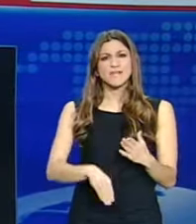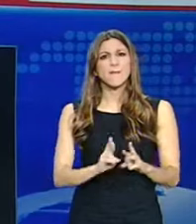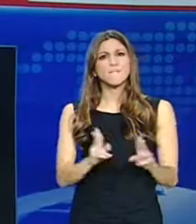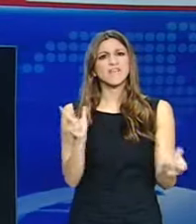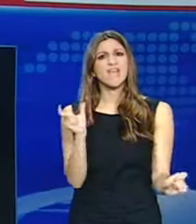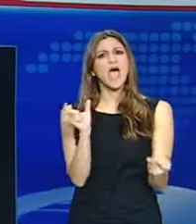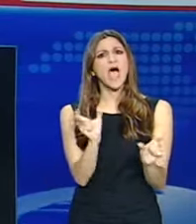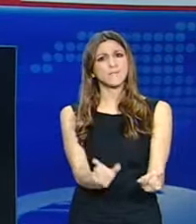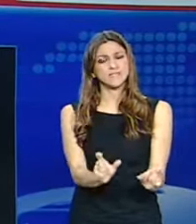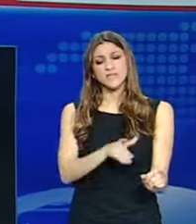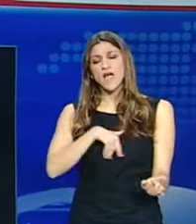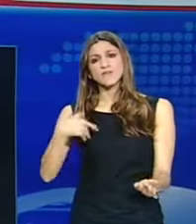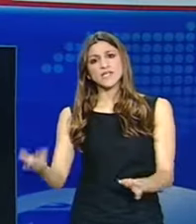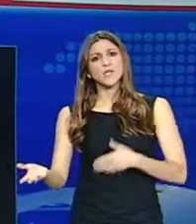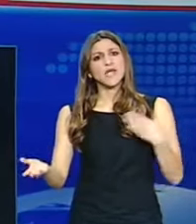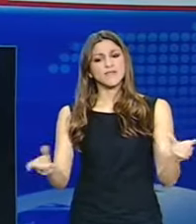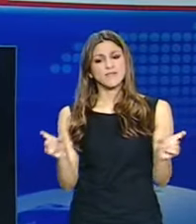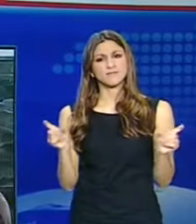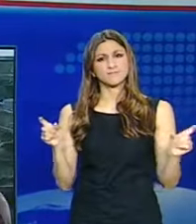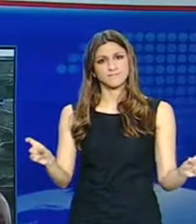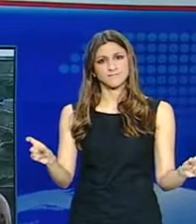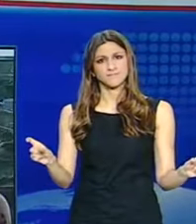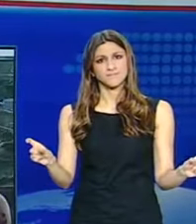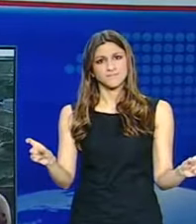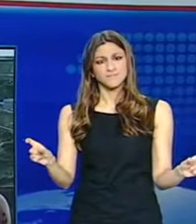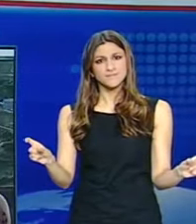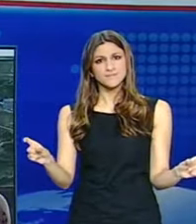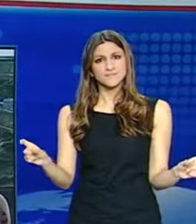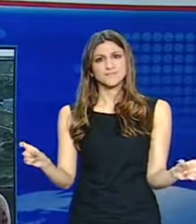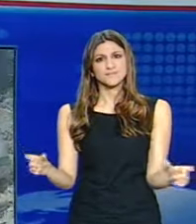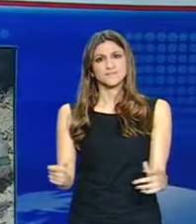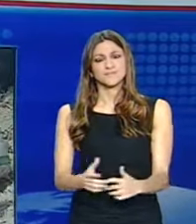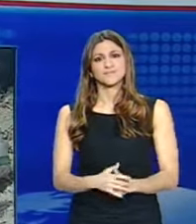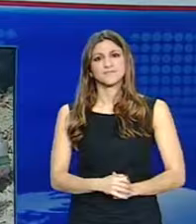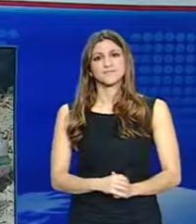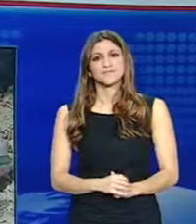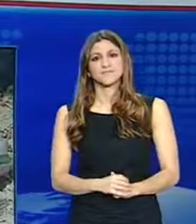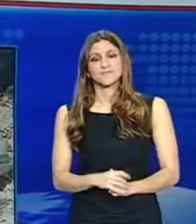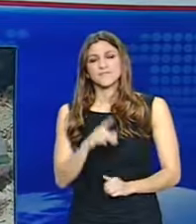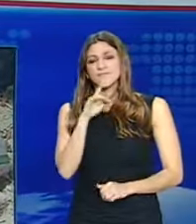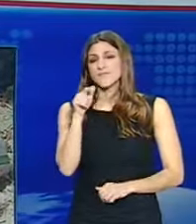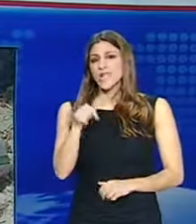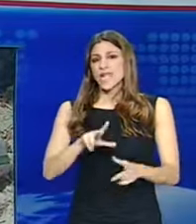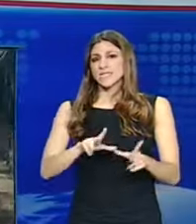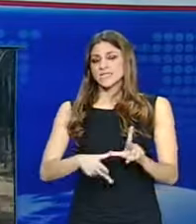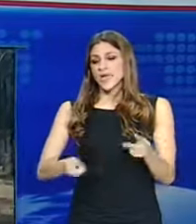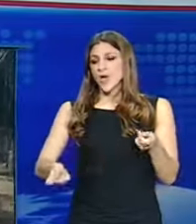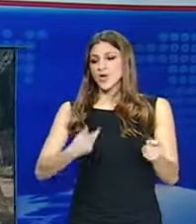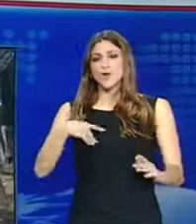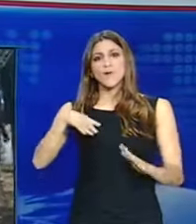να ανοιχτούν στην ανατολική και βυτική ακτή της Χερσονίσου αντίστοιχα. Συνεχίζεται την Κυριακή 7 Απριλίου το περιβαλλοντικό πρόγραμμα